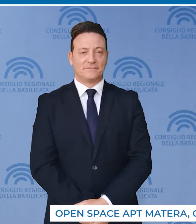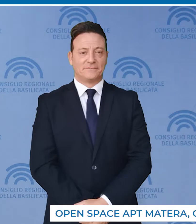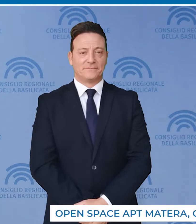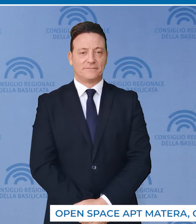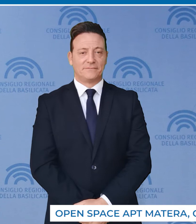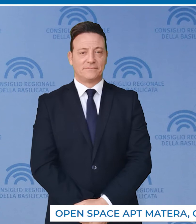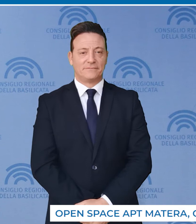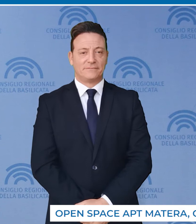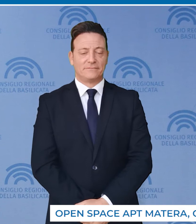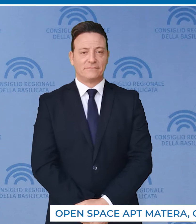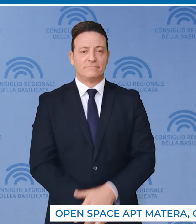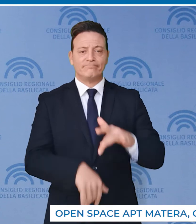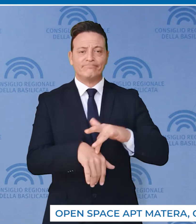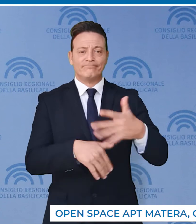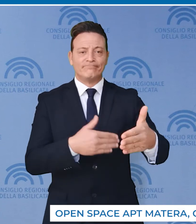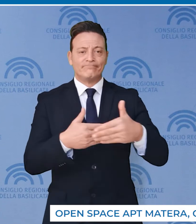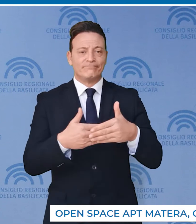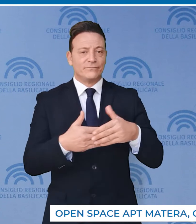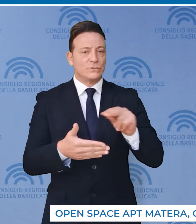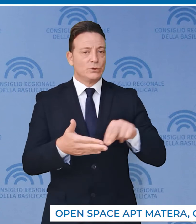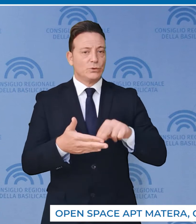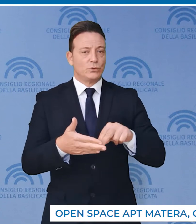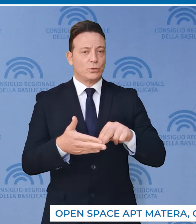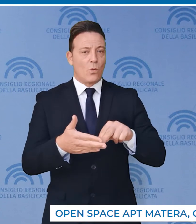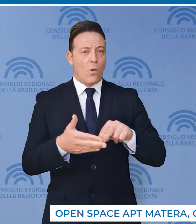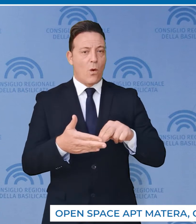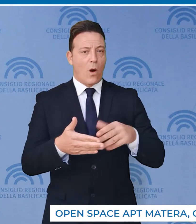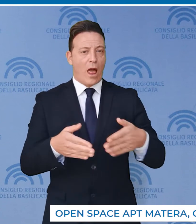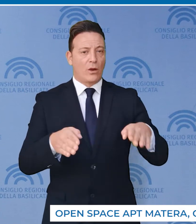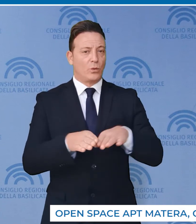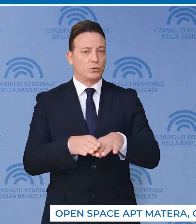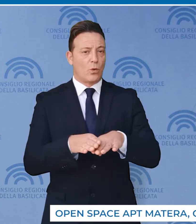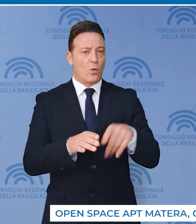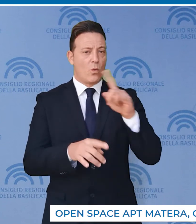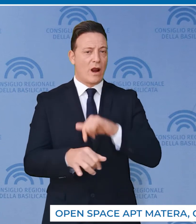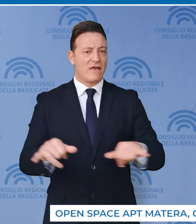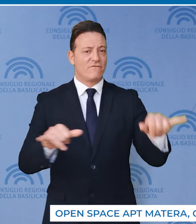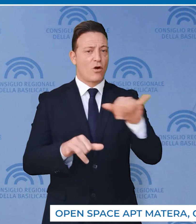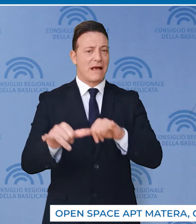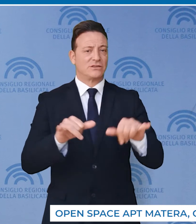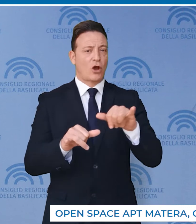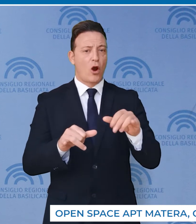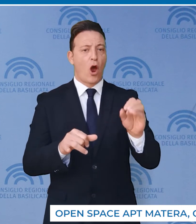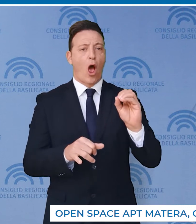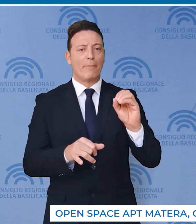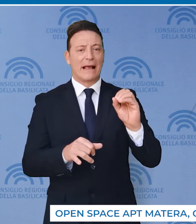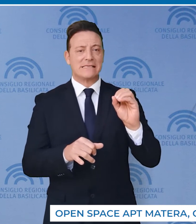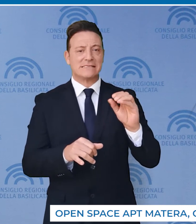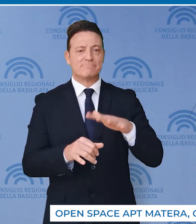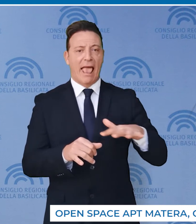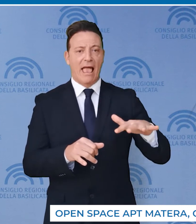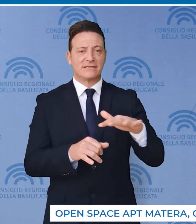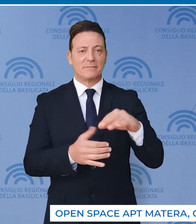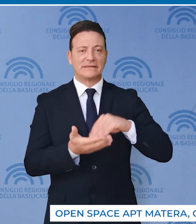L'ormai vicina chiusura dello spazio informativo Basilicata Open Space